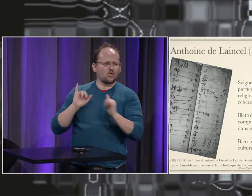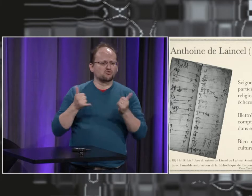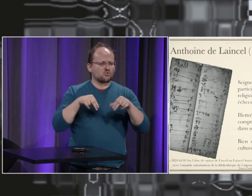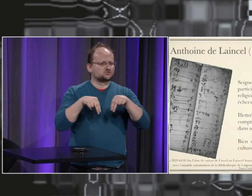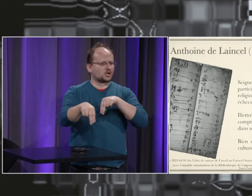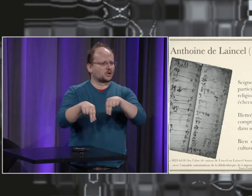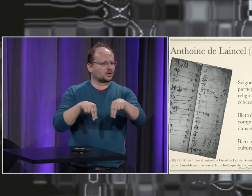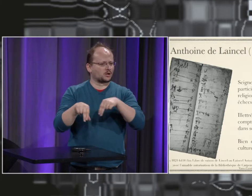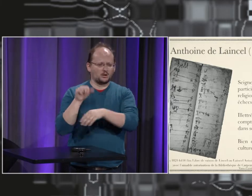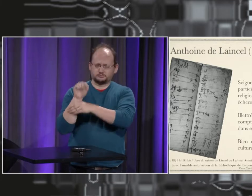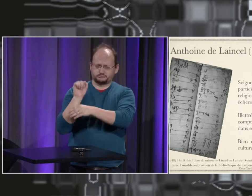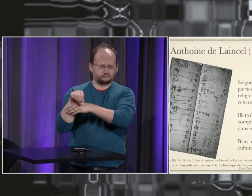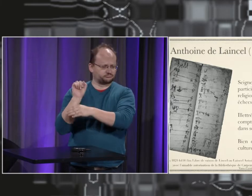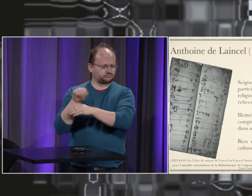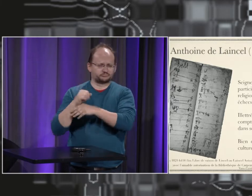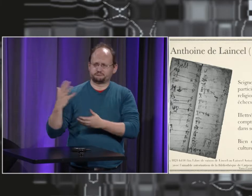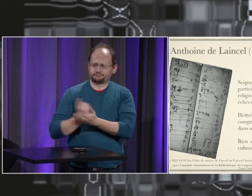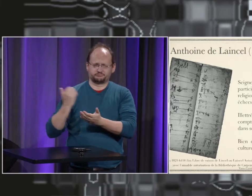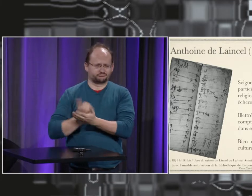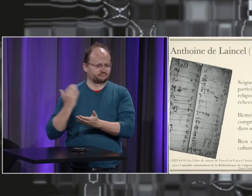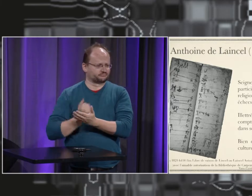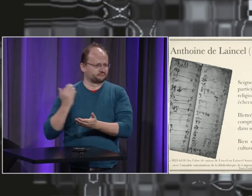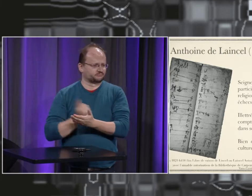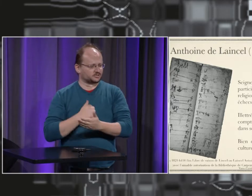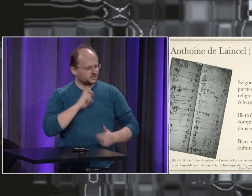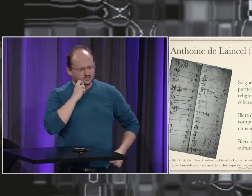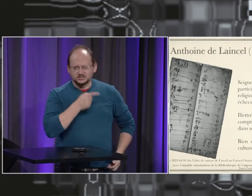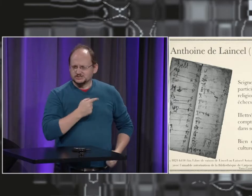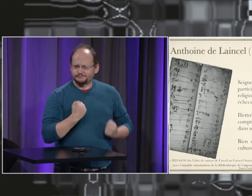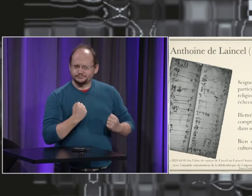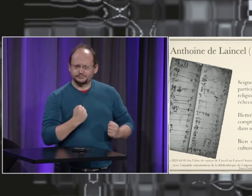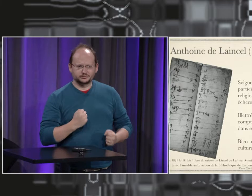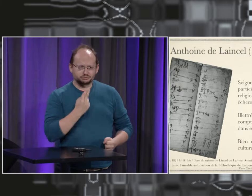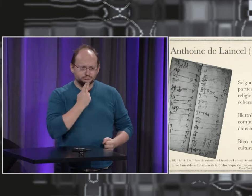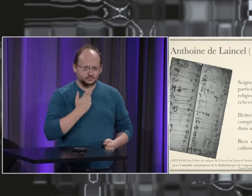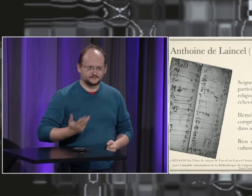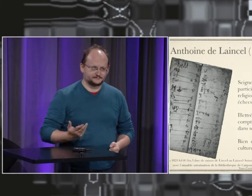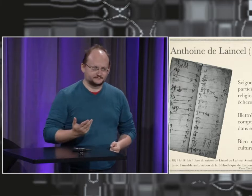Et il était très doué aux jeux d'échecs et il gagnait régulièrement ses parties.